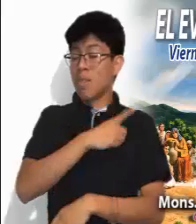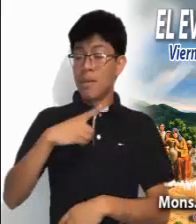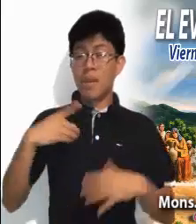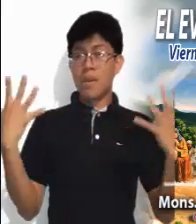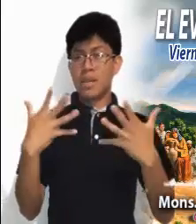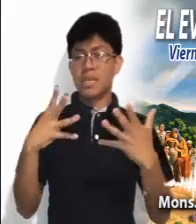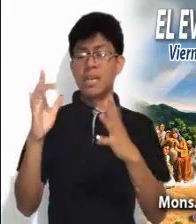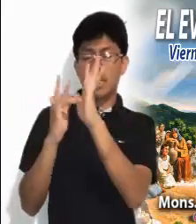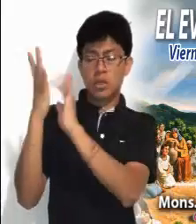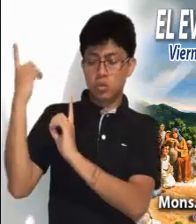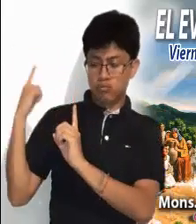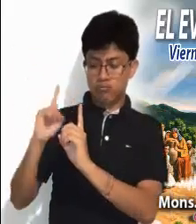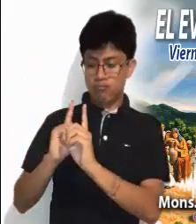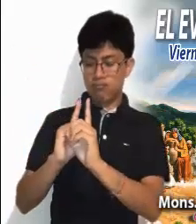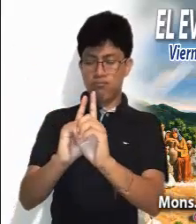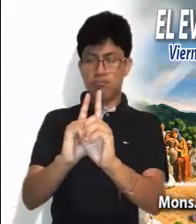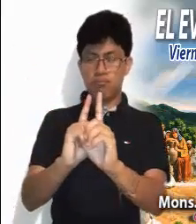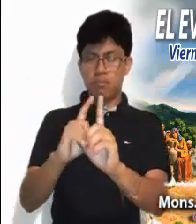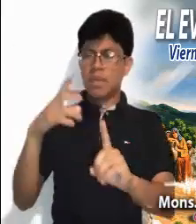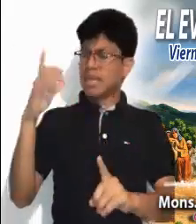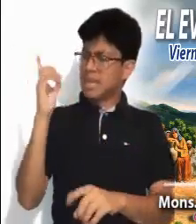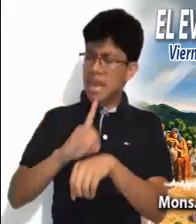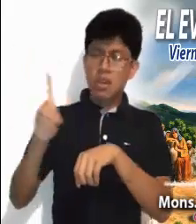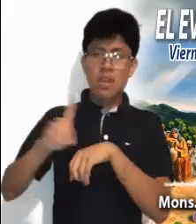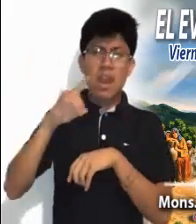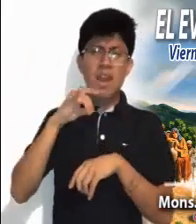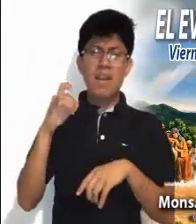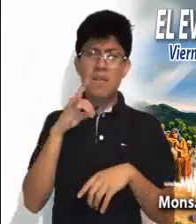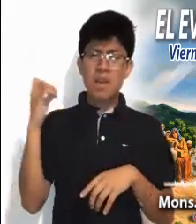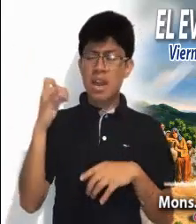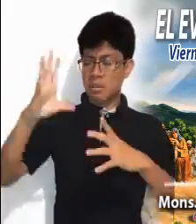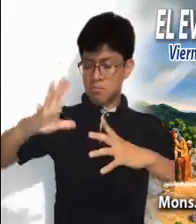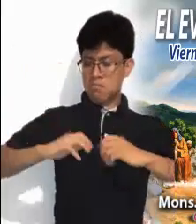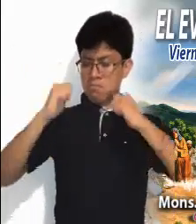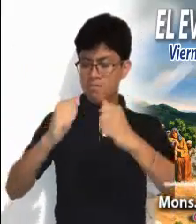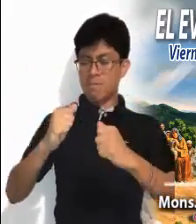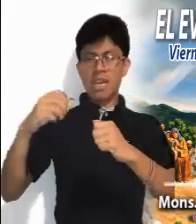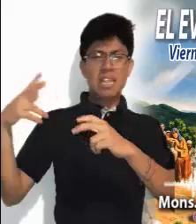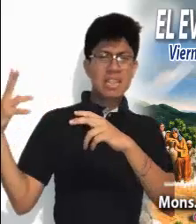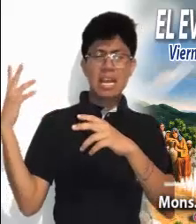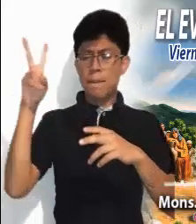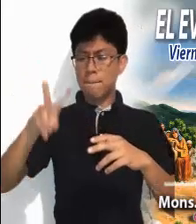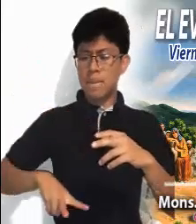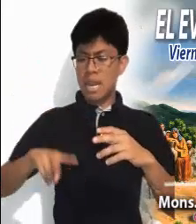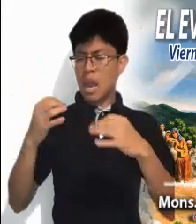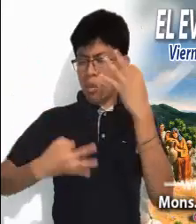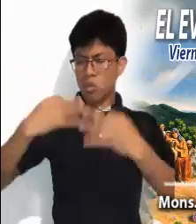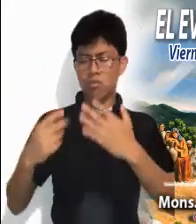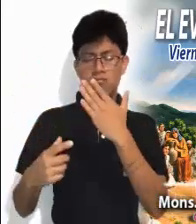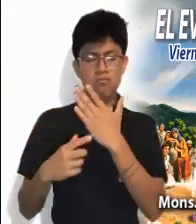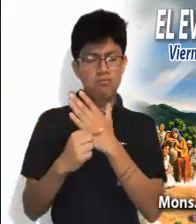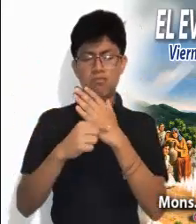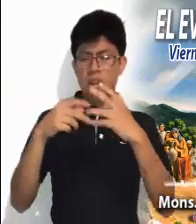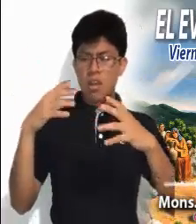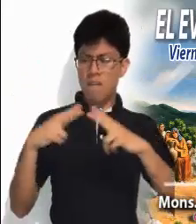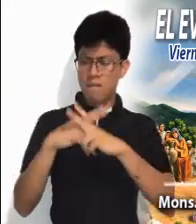y Cristo nos acompaña. En el esfuerzo de cada día, en la entrega plena, en la lucha por la verdad y por la